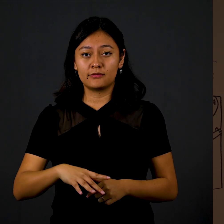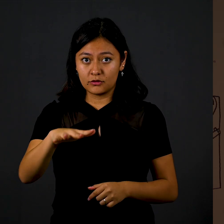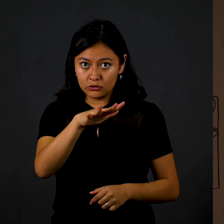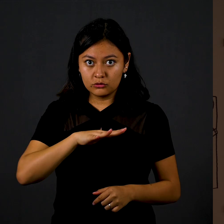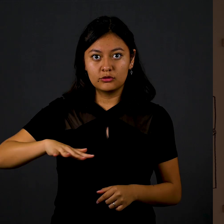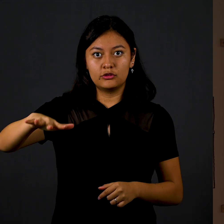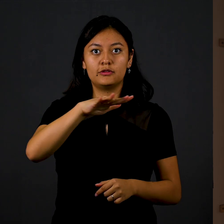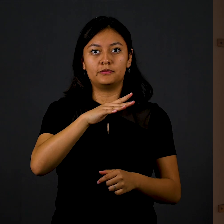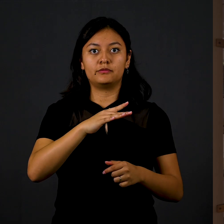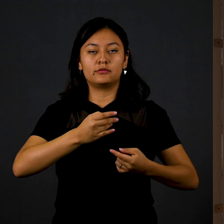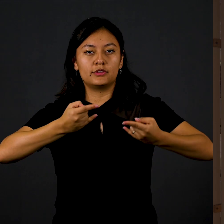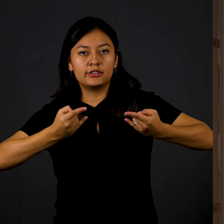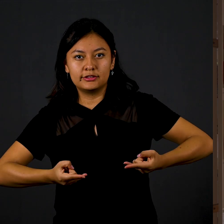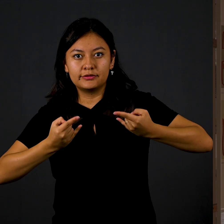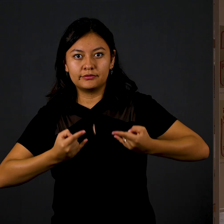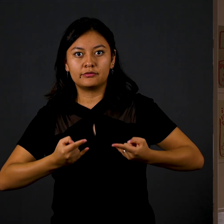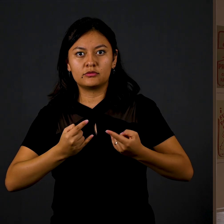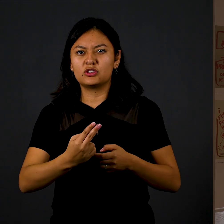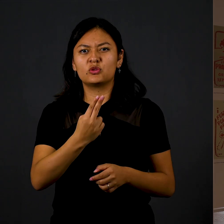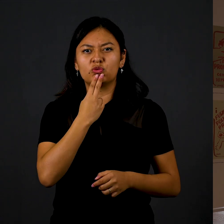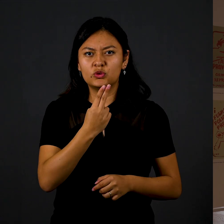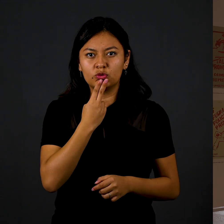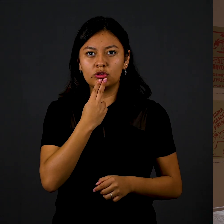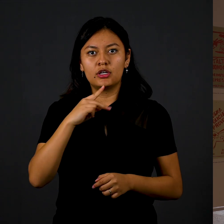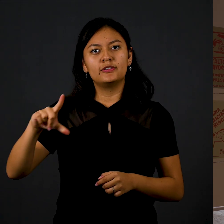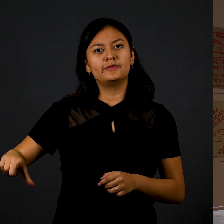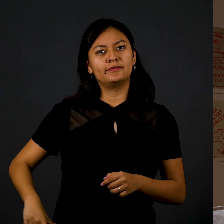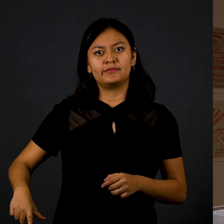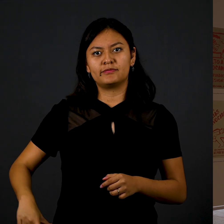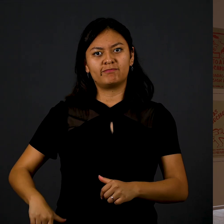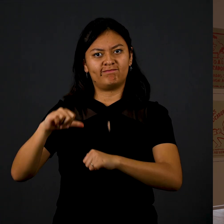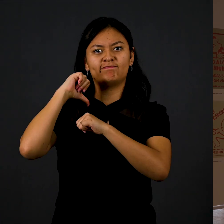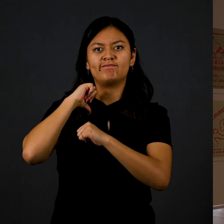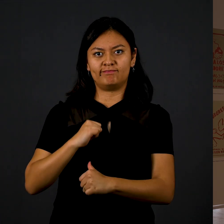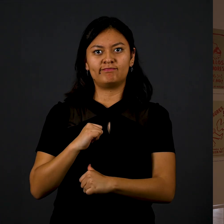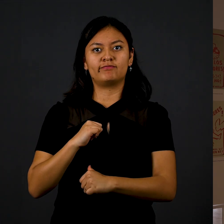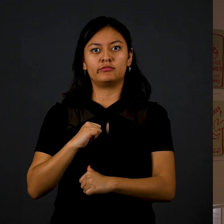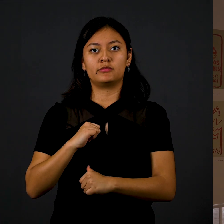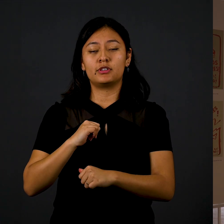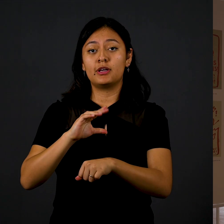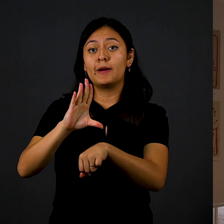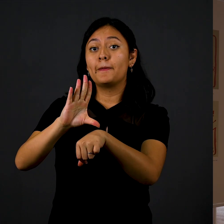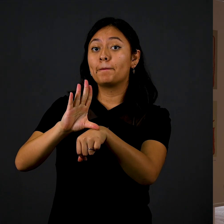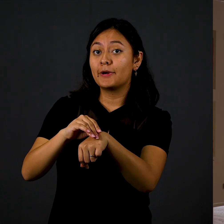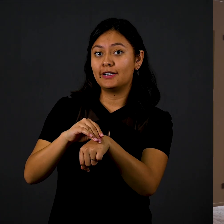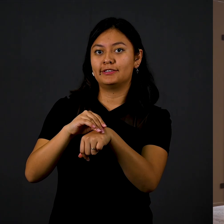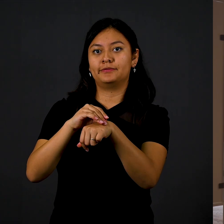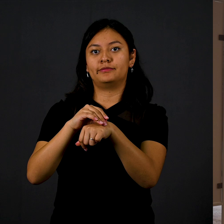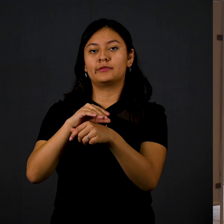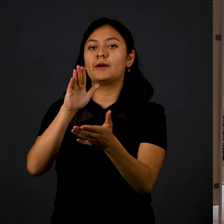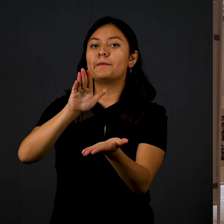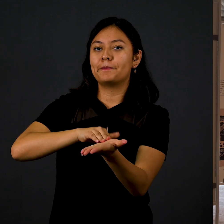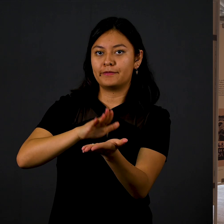Antes, solo se podía ocupar el zócalo con autorización de las autoridades del gobierno.